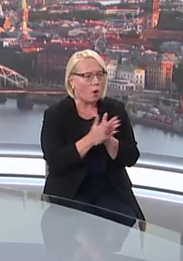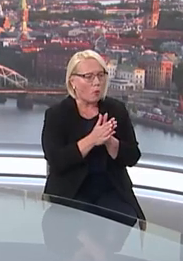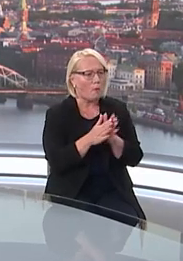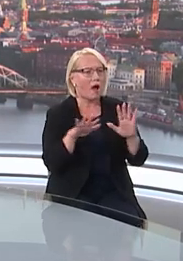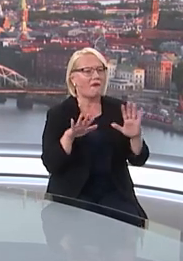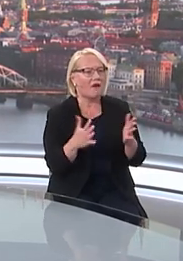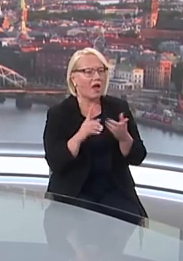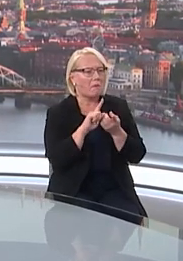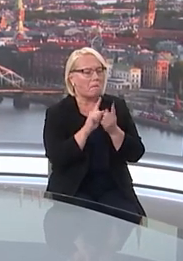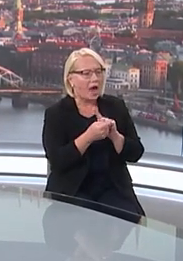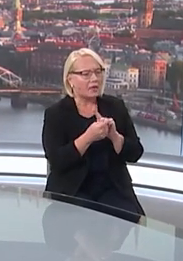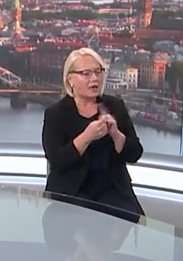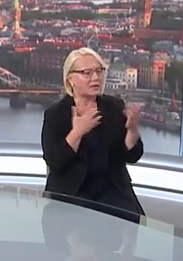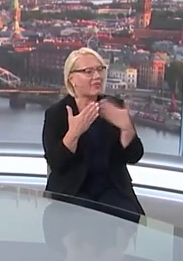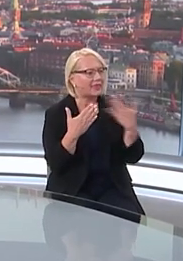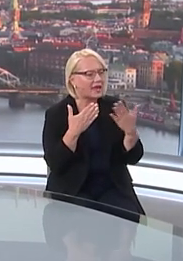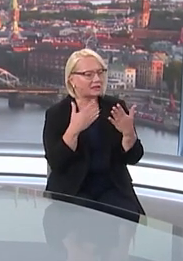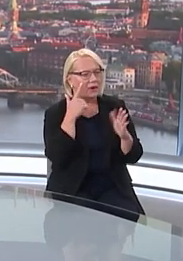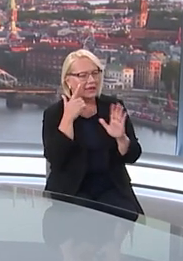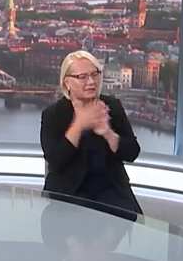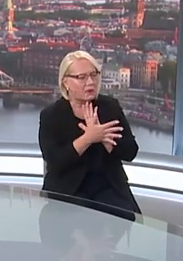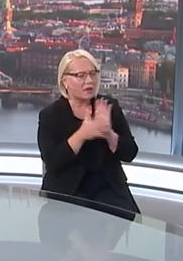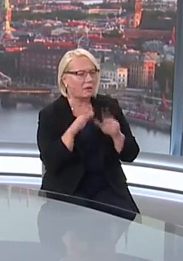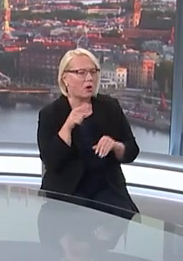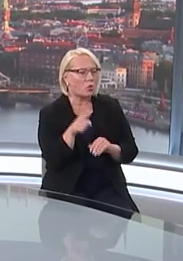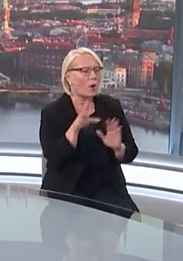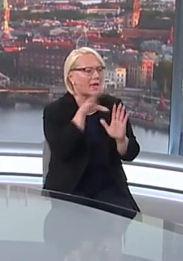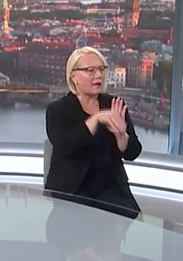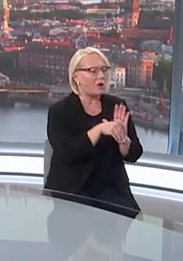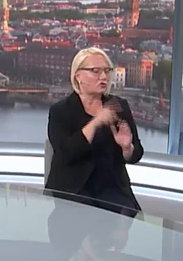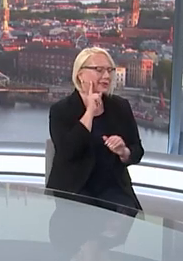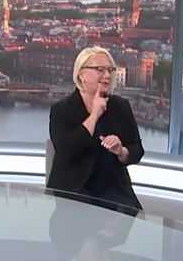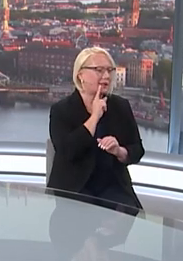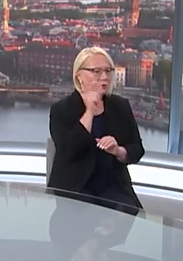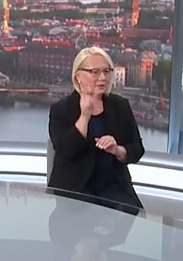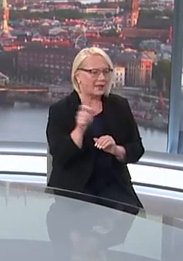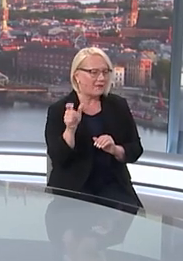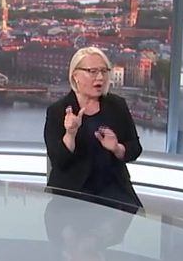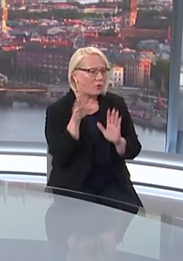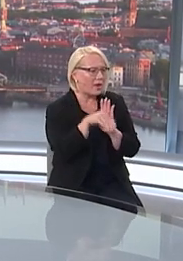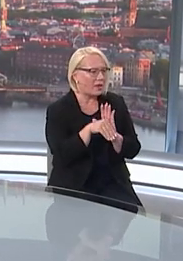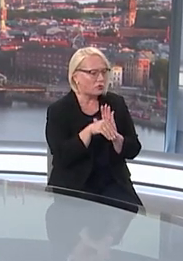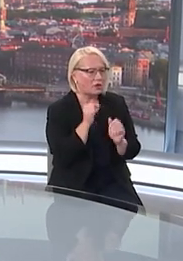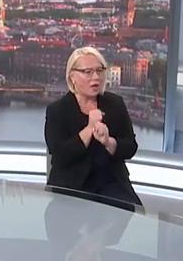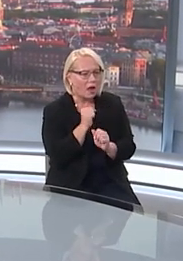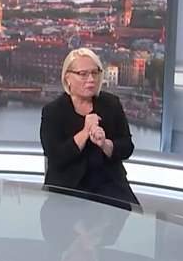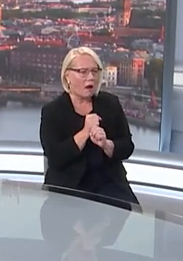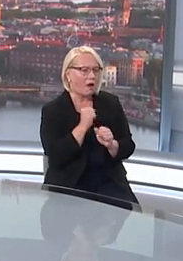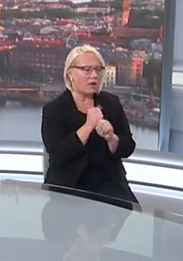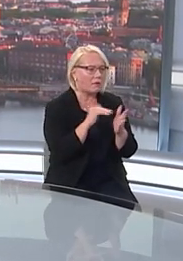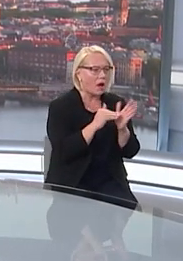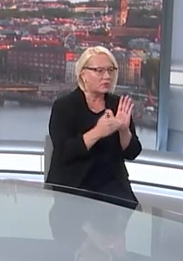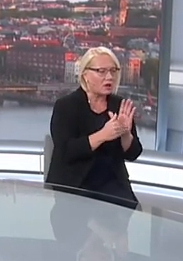Vai mainās tā attieksme, tā sapratne, izpratne par to iekļaušanu, nedzirdīgo cilvēku iekļaušanu darbā, arī darba